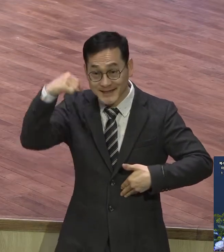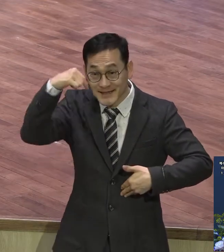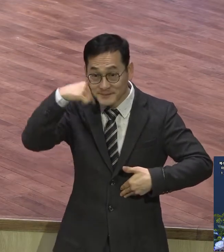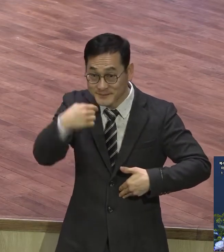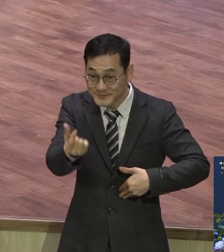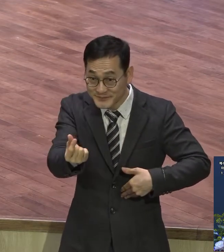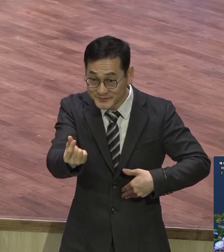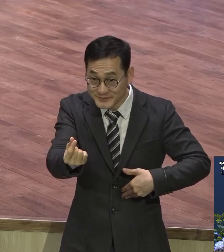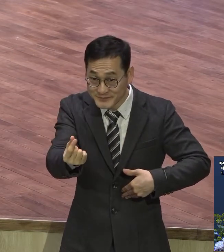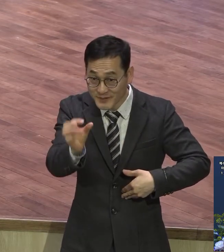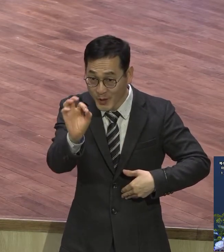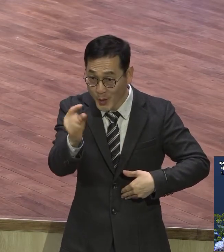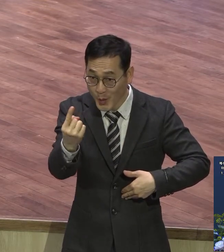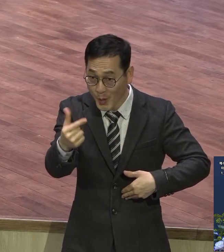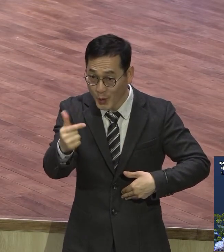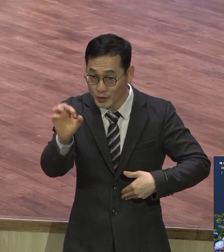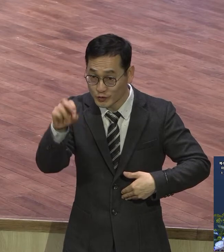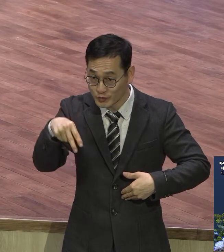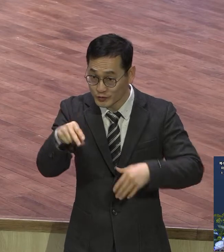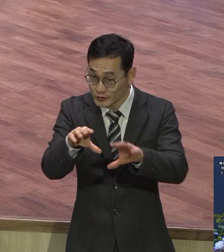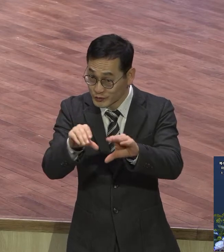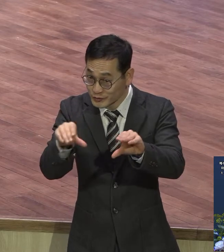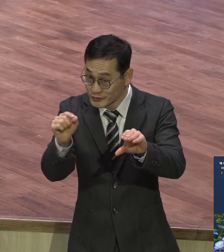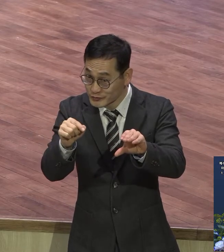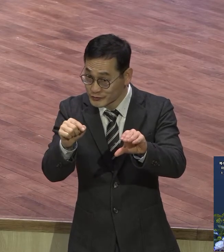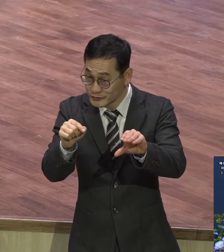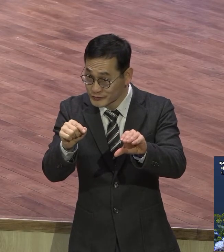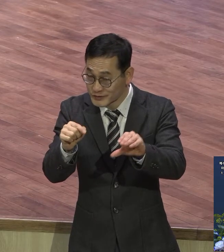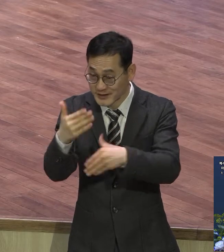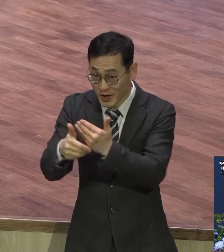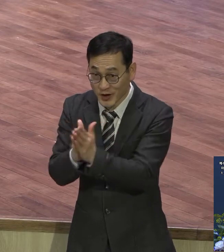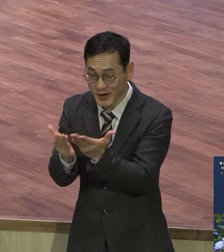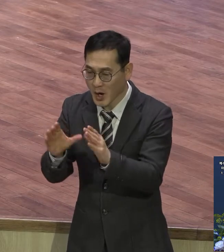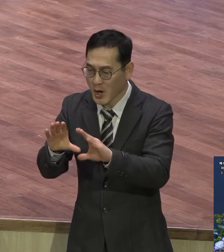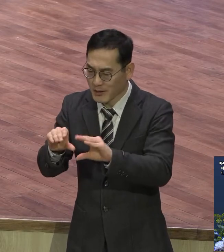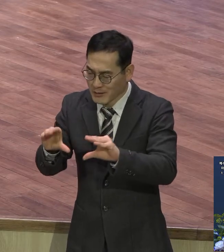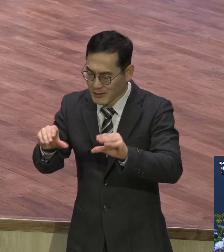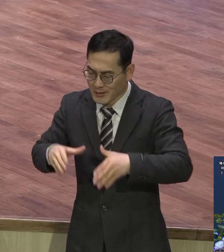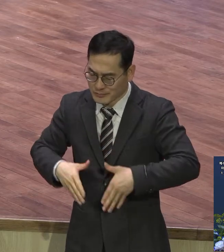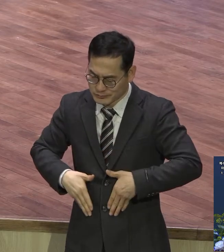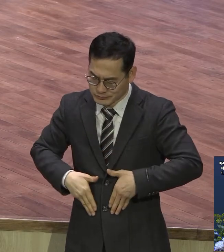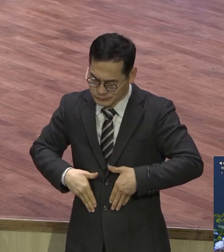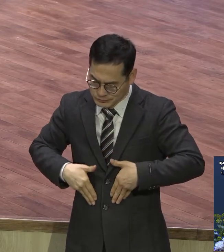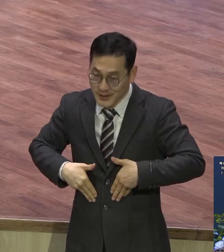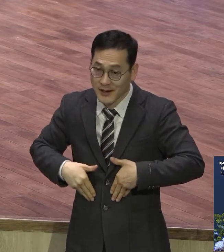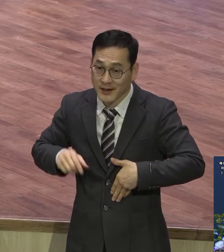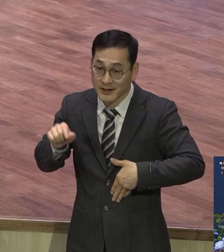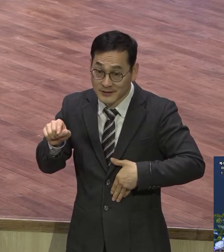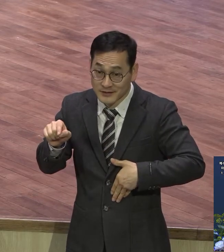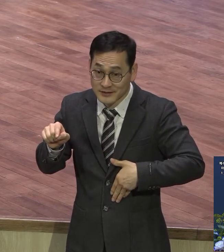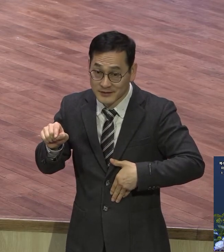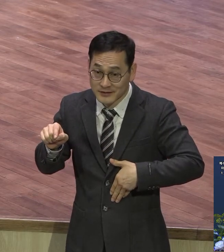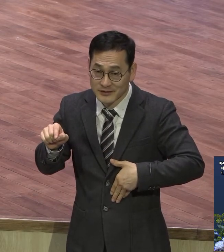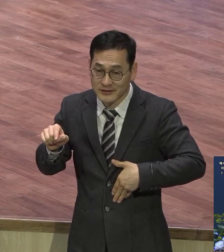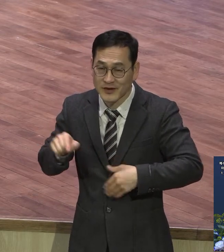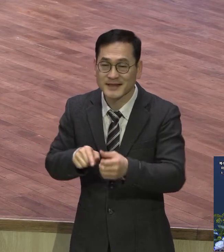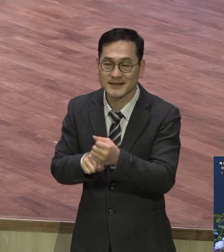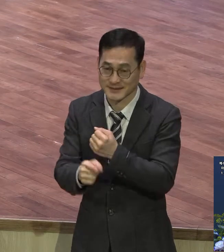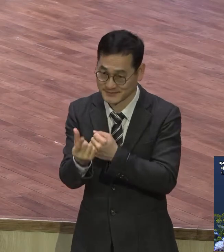그렇게 가져야 됩니다. 성경에 온화하고 부드럽다는 것은요 온유의 사전적 의미예요. 그런데 성경에